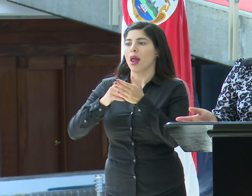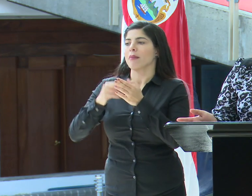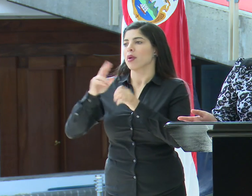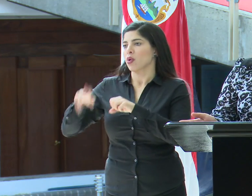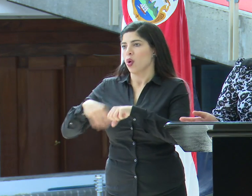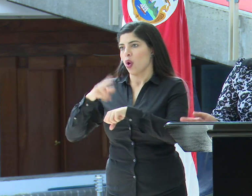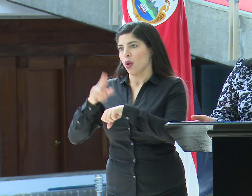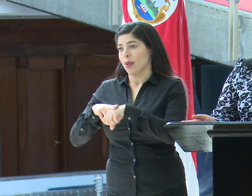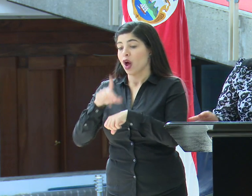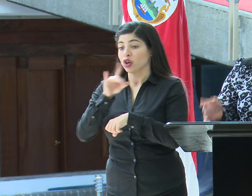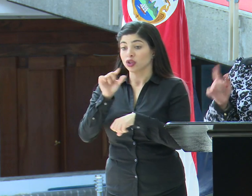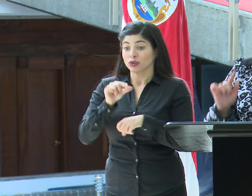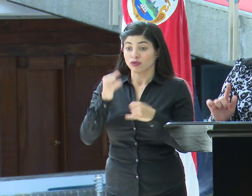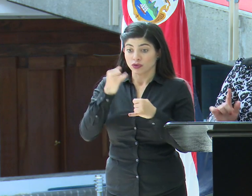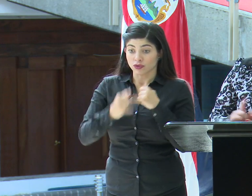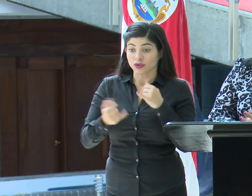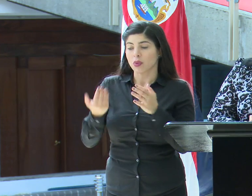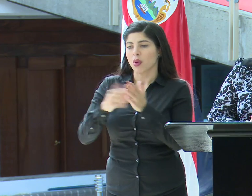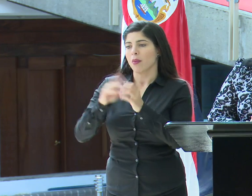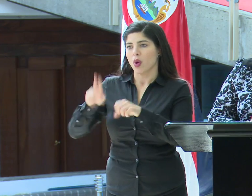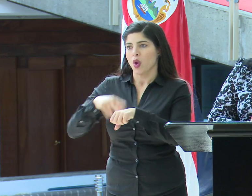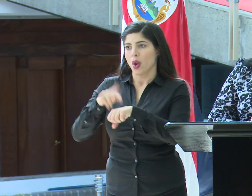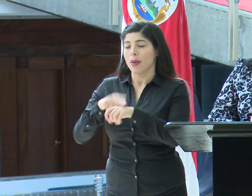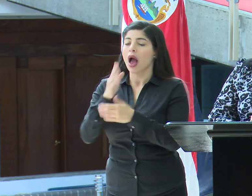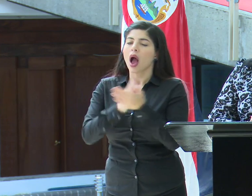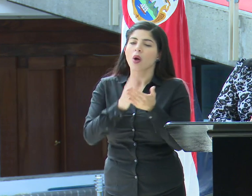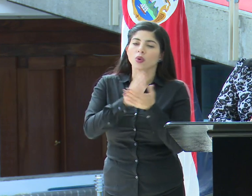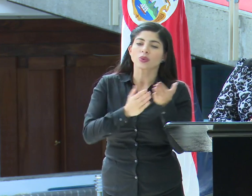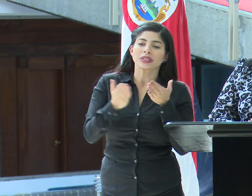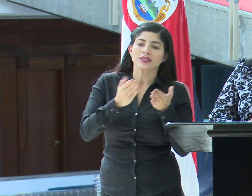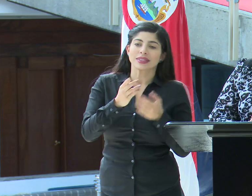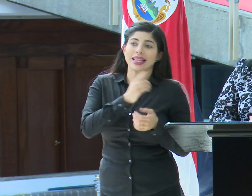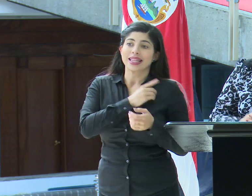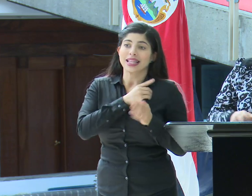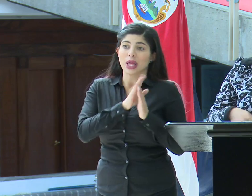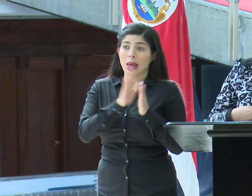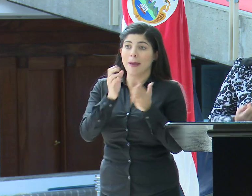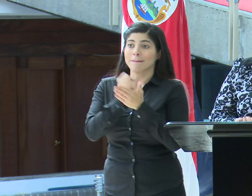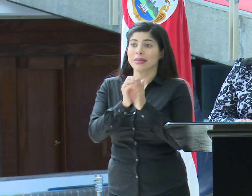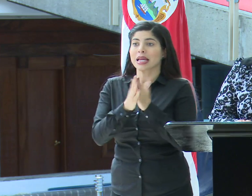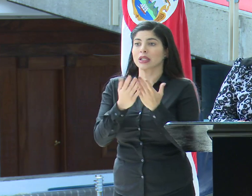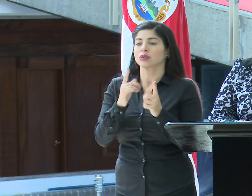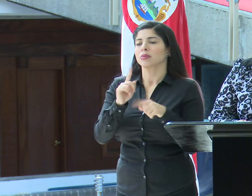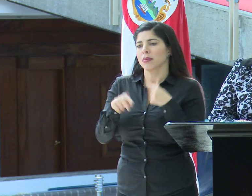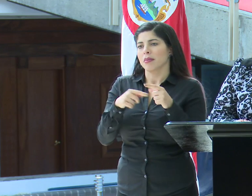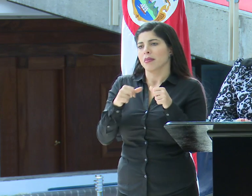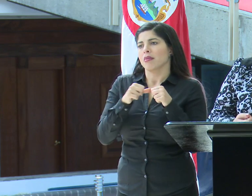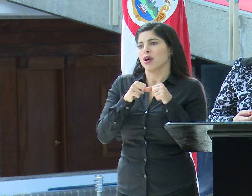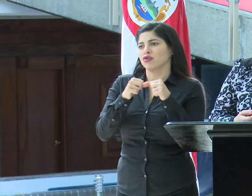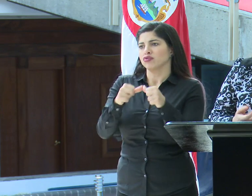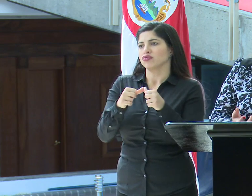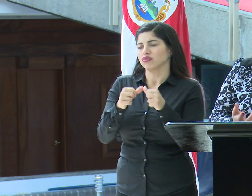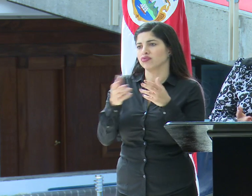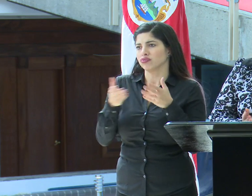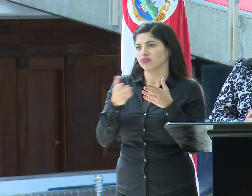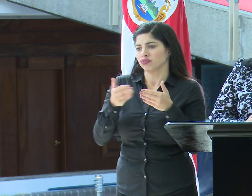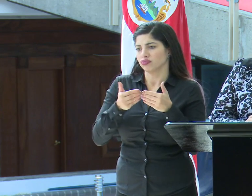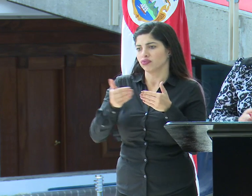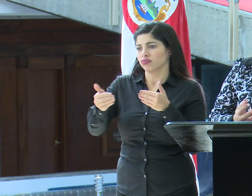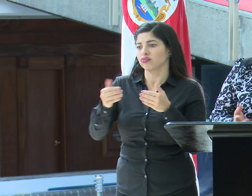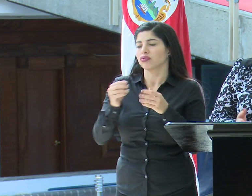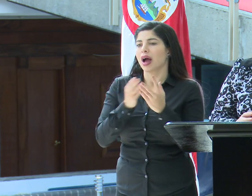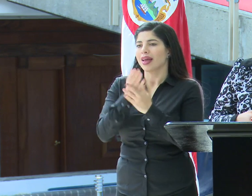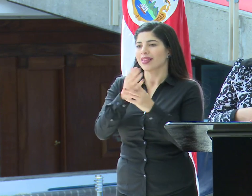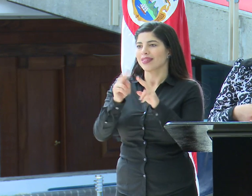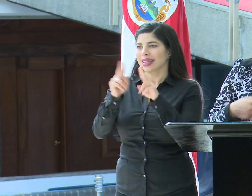luego de estas ocho semanas. Sin embargo, hay servicios que la Dirección General de Migración va a seguir emitiendo de forma digital.